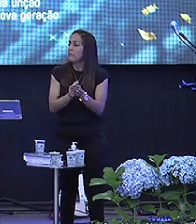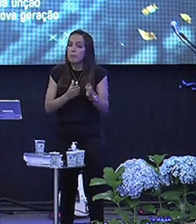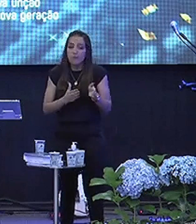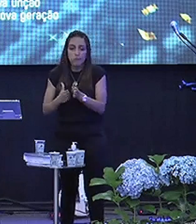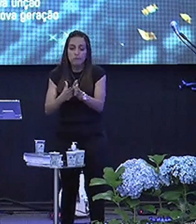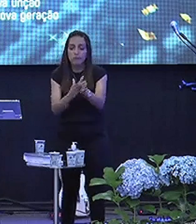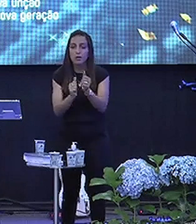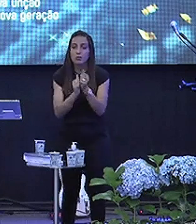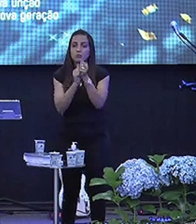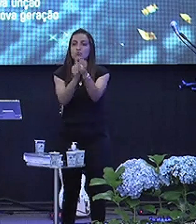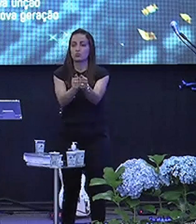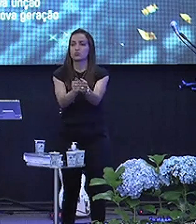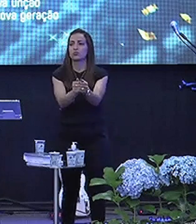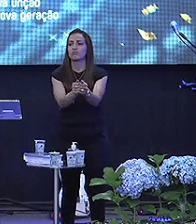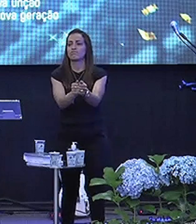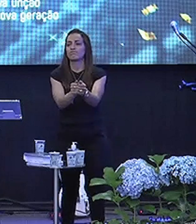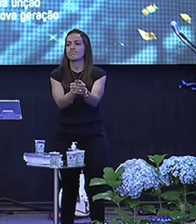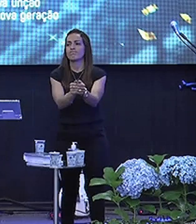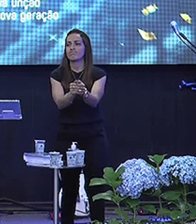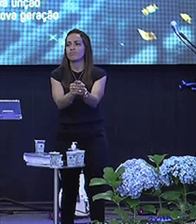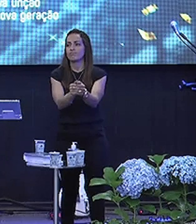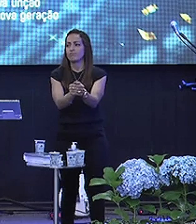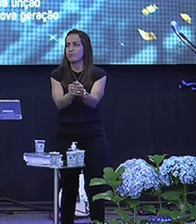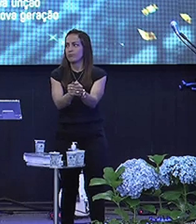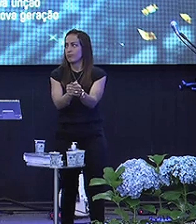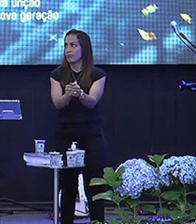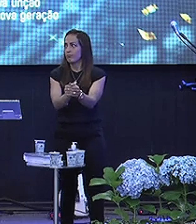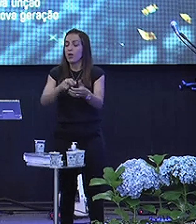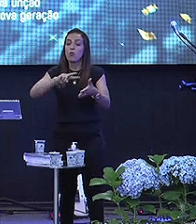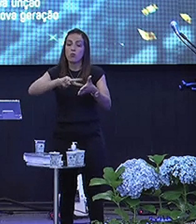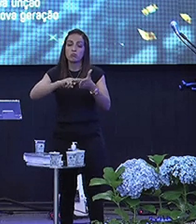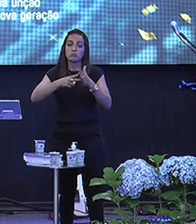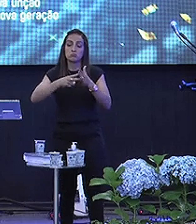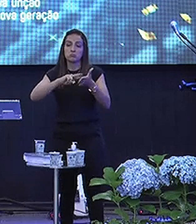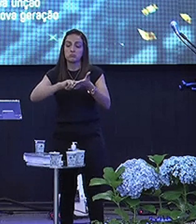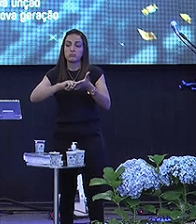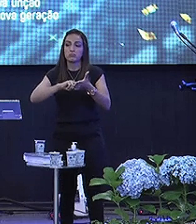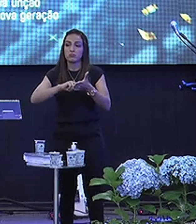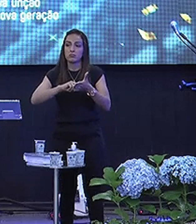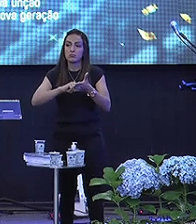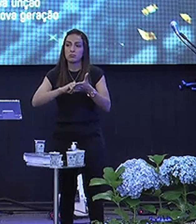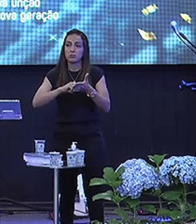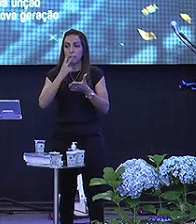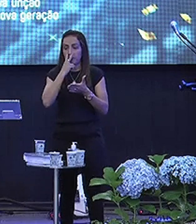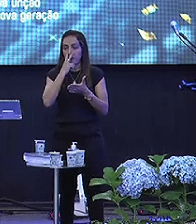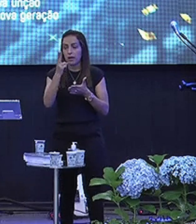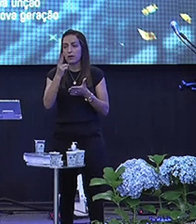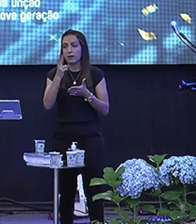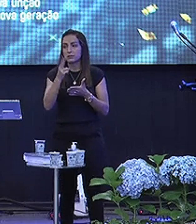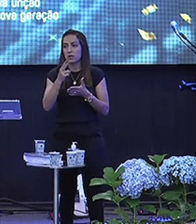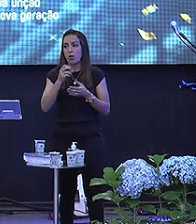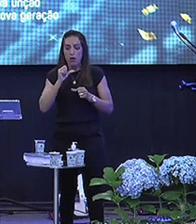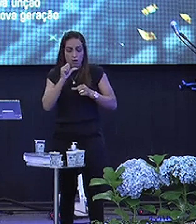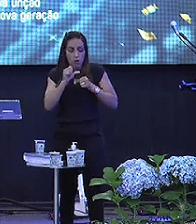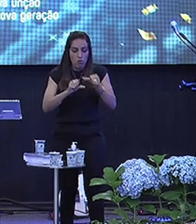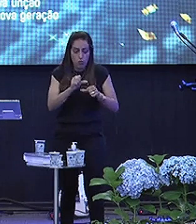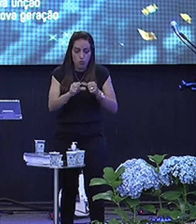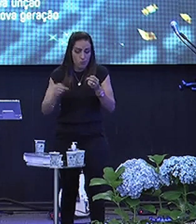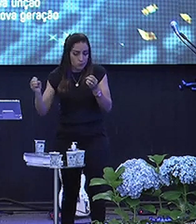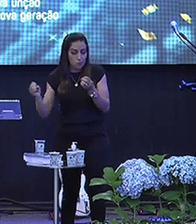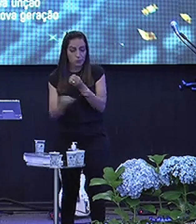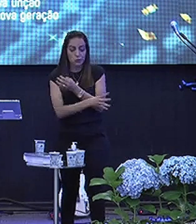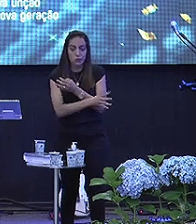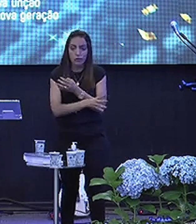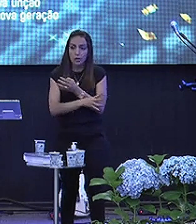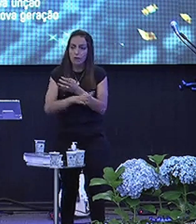caminhar Numa vereda É uma tradução Parece que é a tradução Transformadora Toma-me